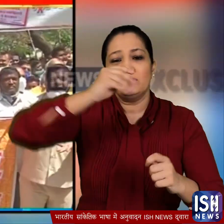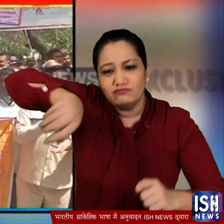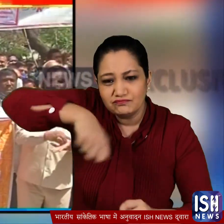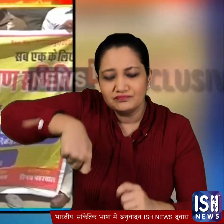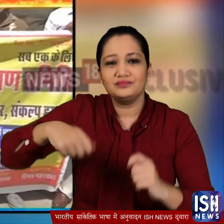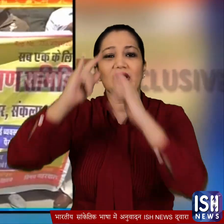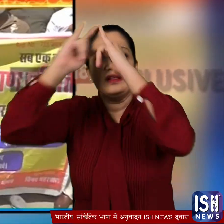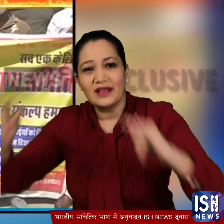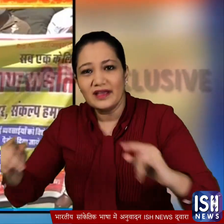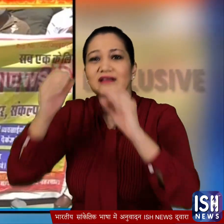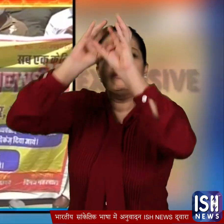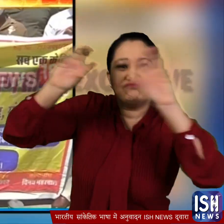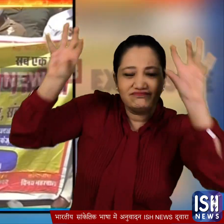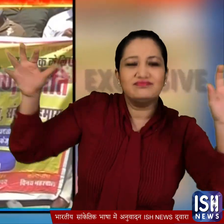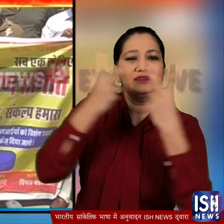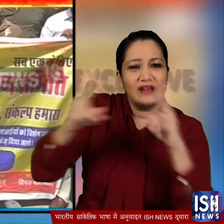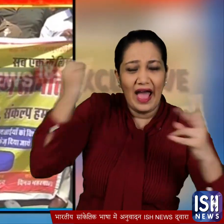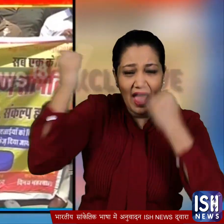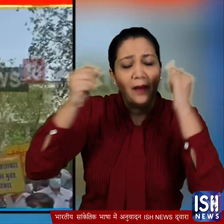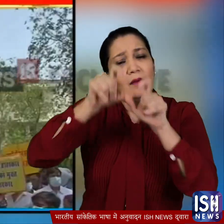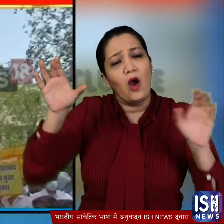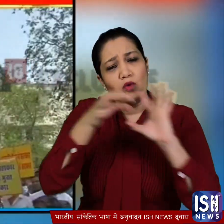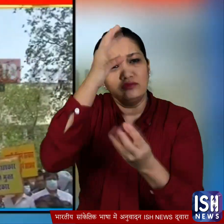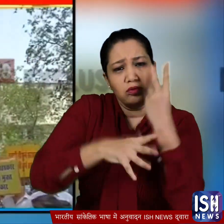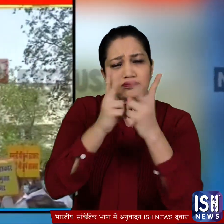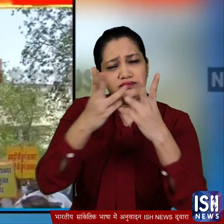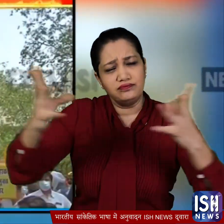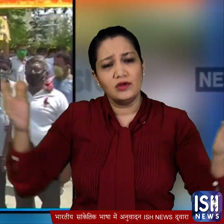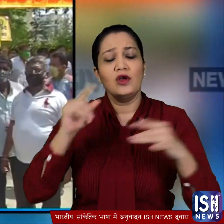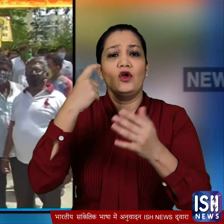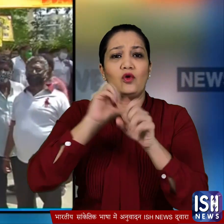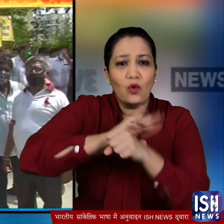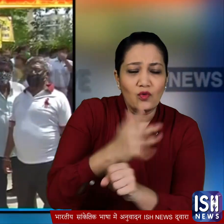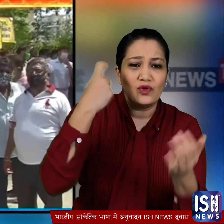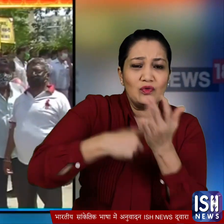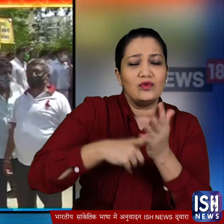सजावट का काम करने वाले लोग भी मान अज़र आए उन्होंने करोना की नई गाइडलाइन में सरकार से चूट देने की मांग की